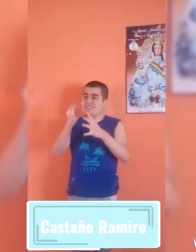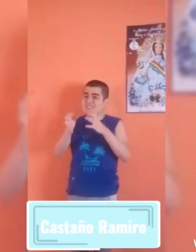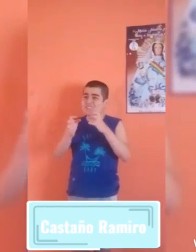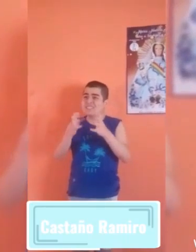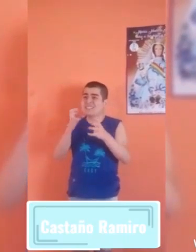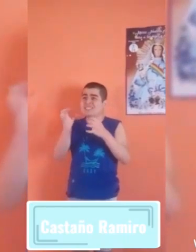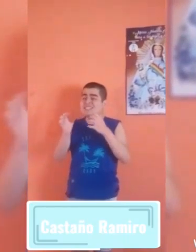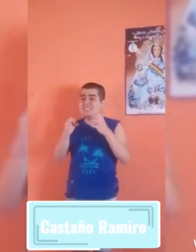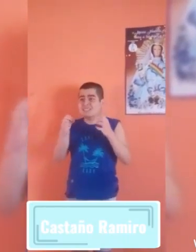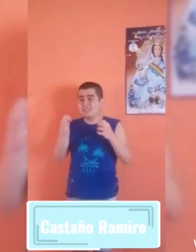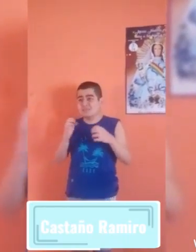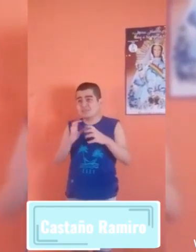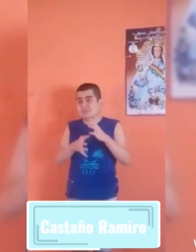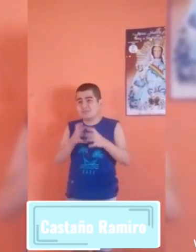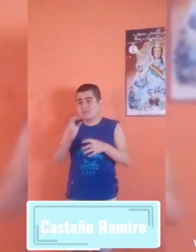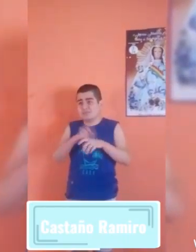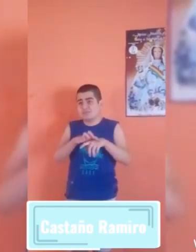encontrarnos otra vez